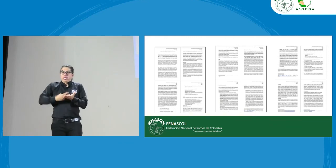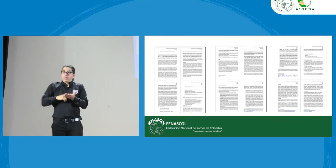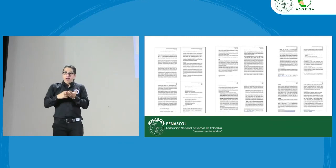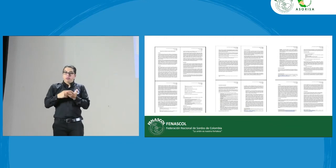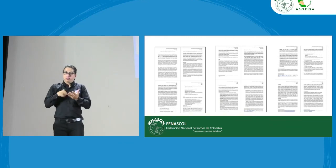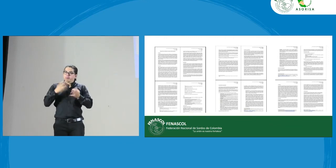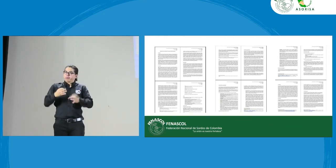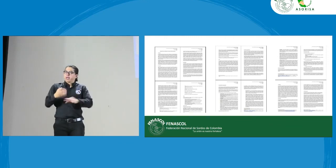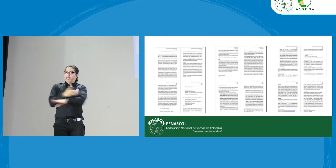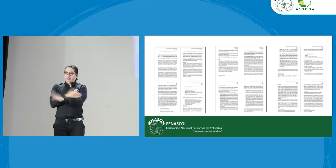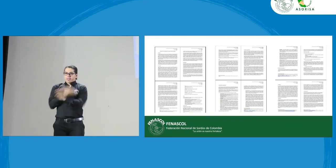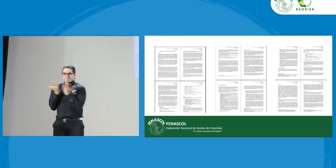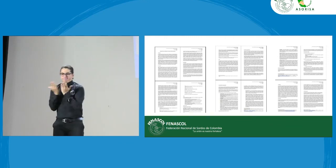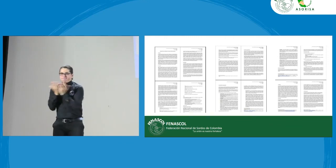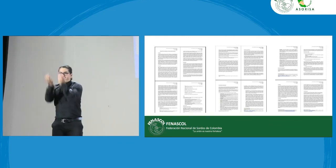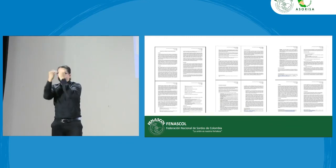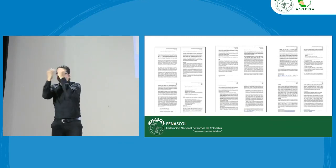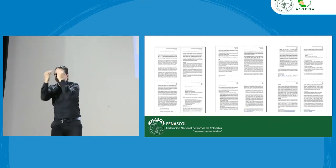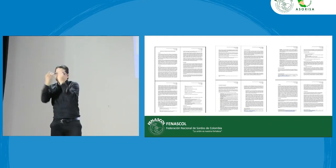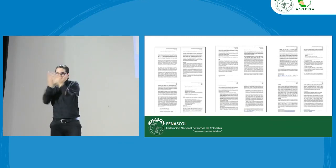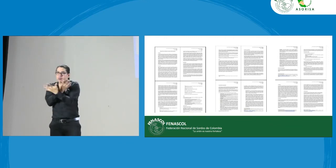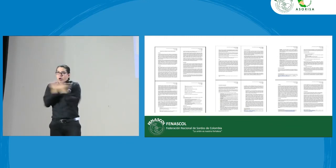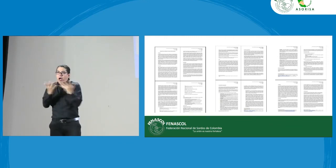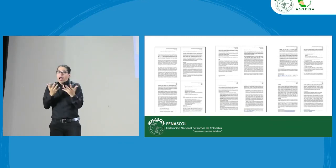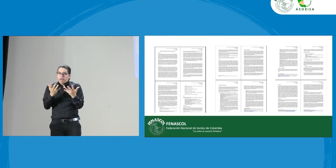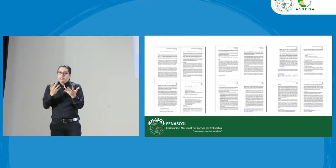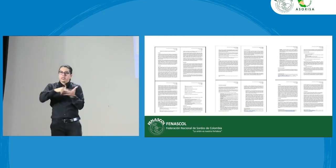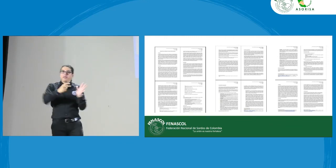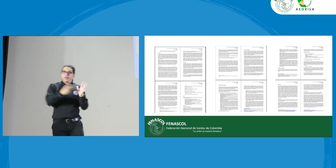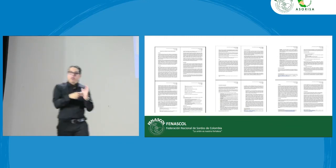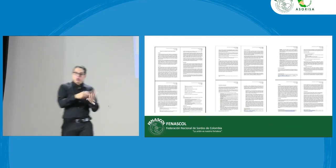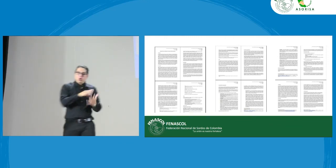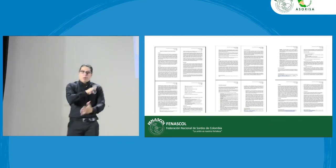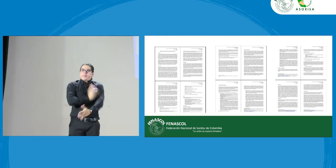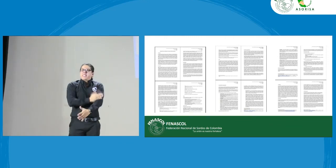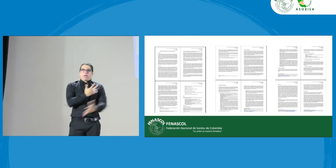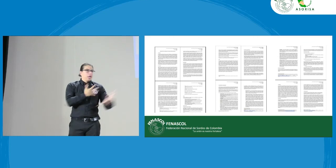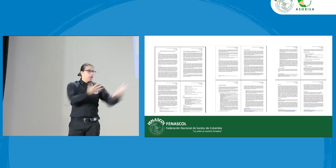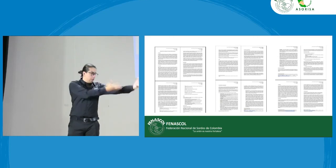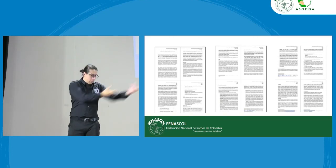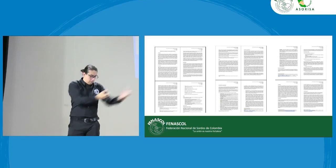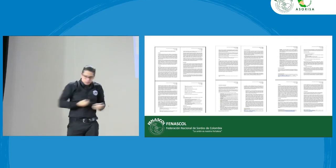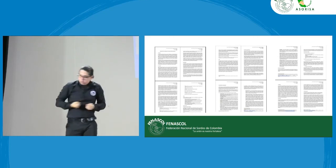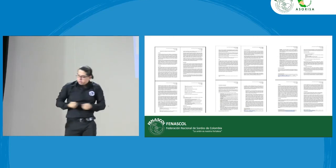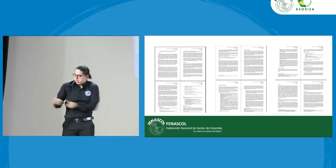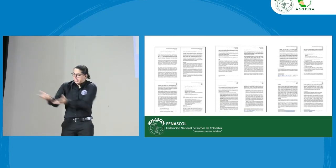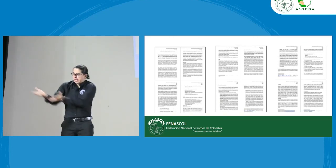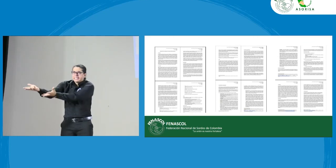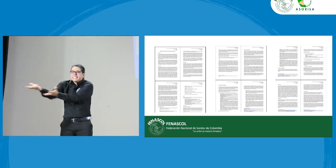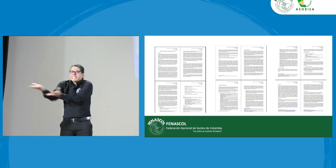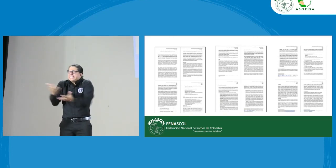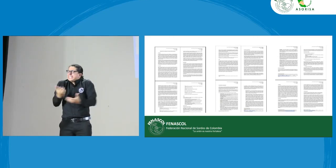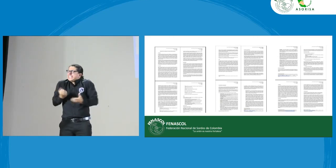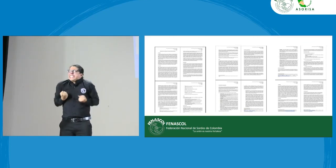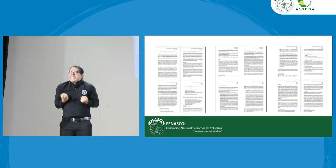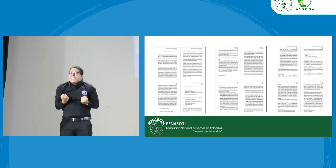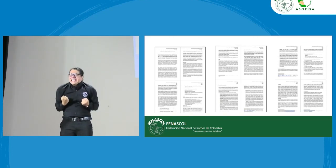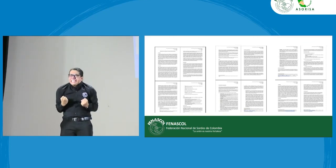interpretación no puedo ir a revelar esa información yo tengo también que documentar y tener la capacidad de pasar